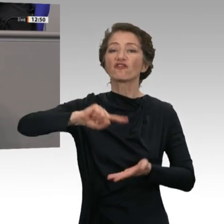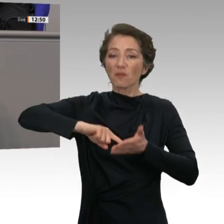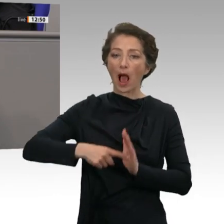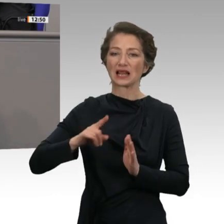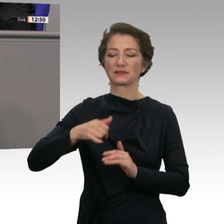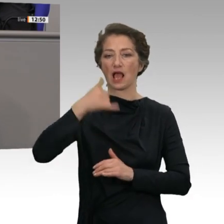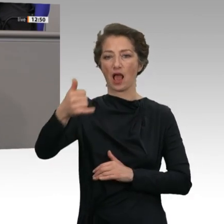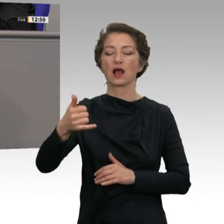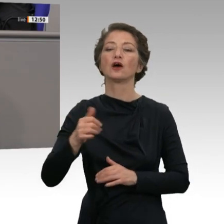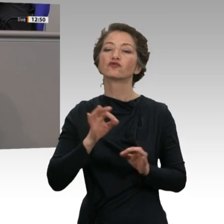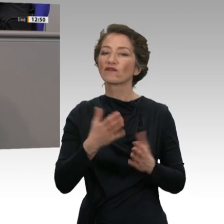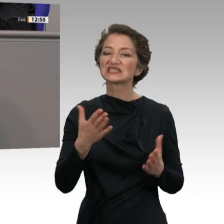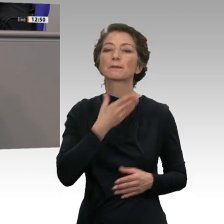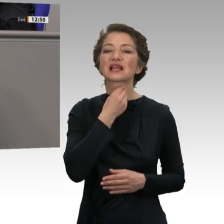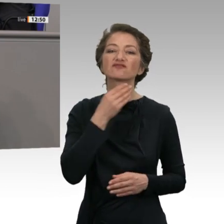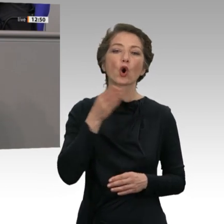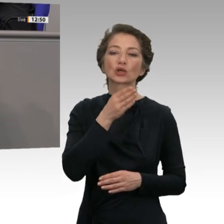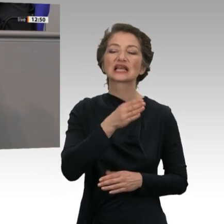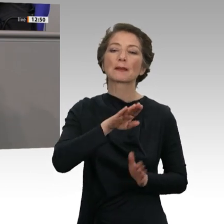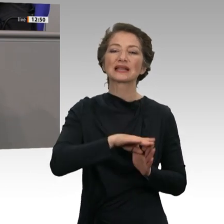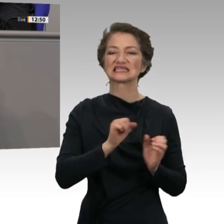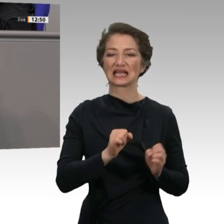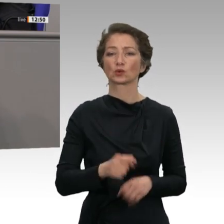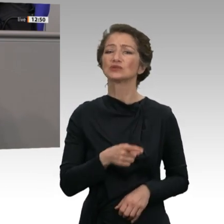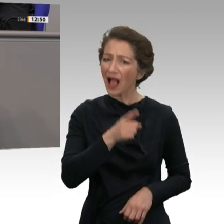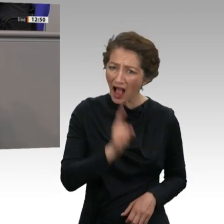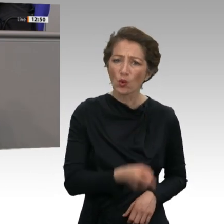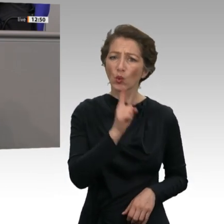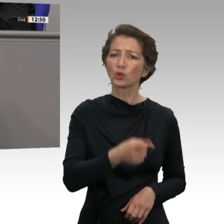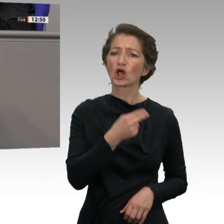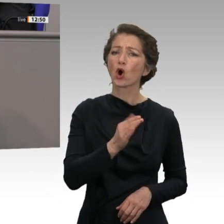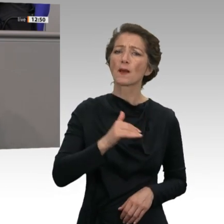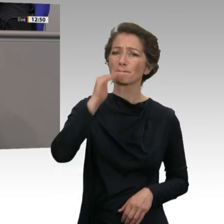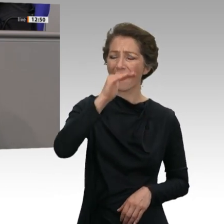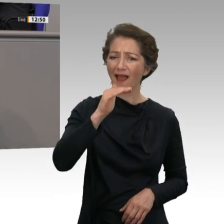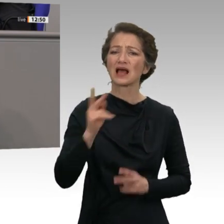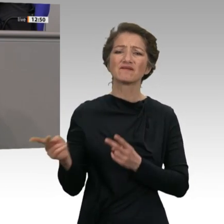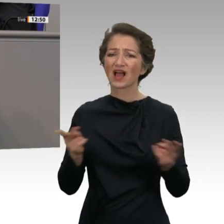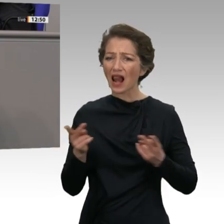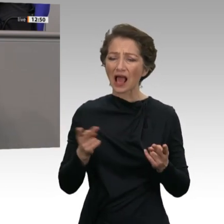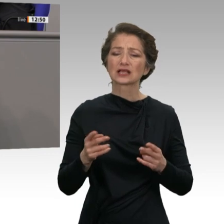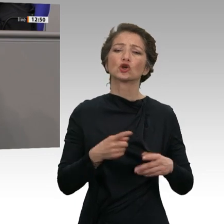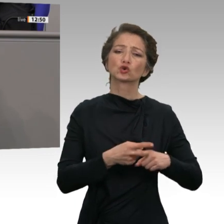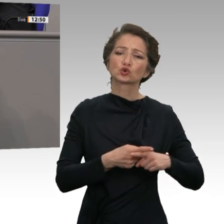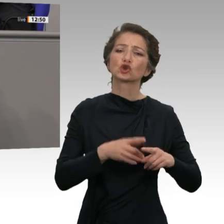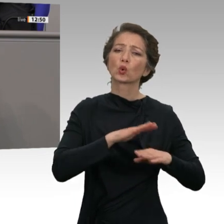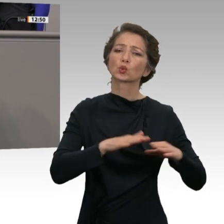Mindestsicherung. Das sind immer noch gut 100 Euro mehr als die durchschnittliche Grundsicherung im Alter in Deutschland. Ja,